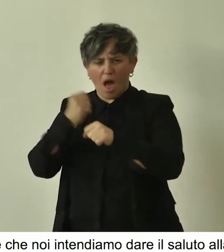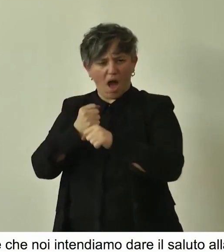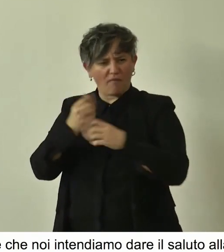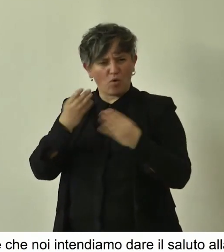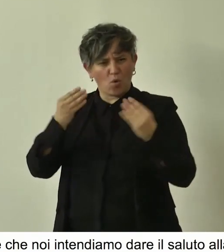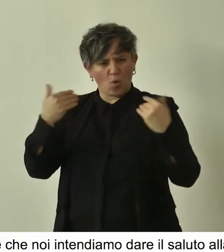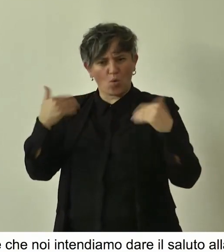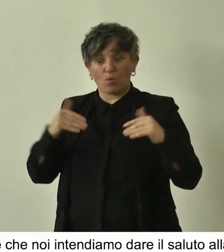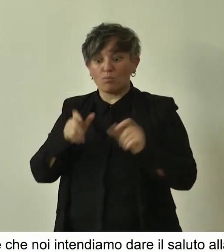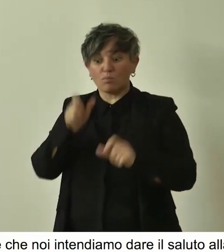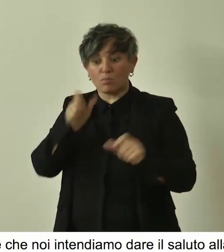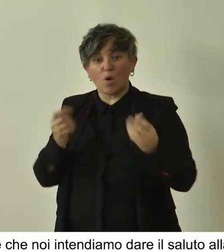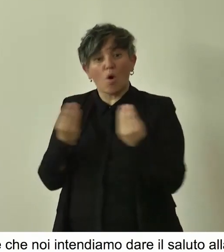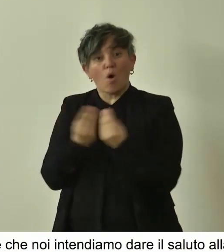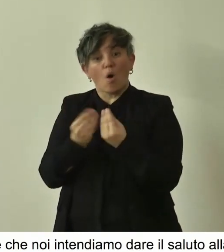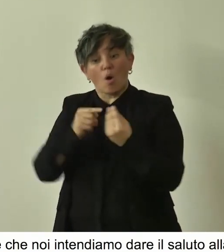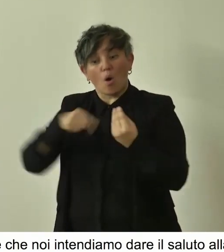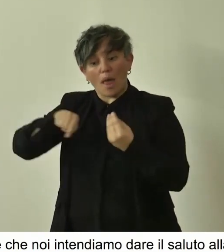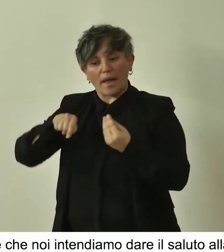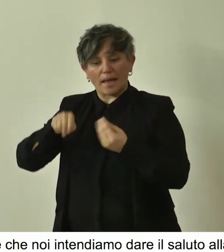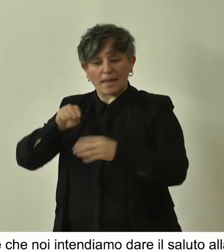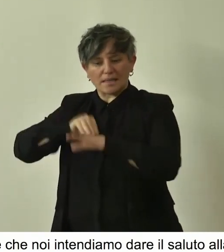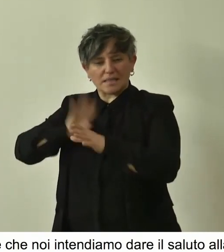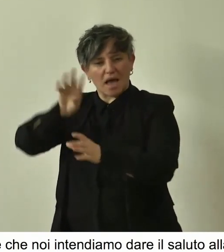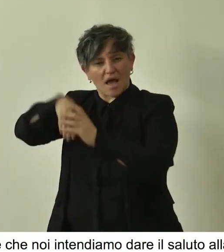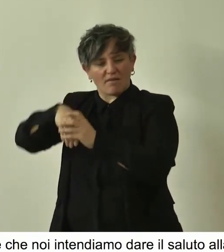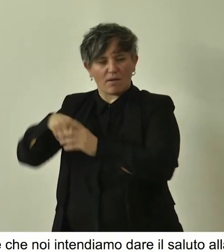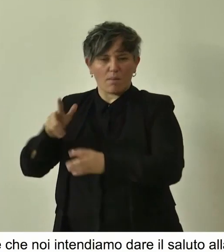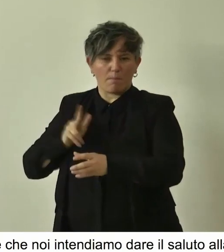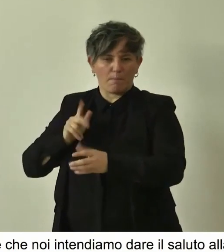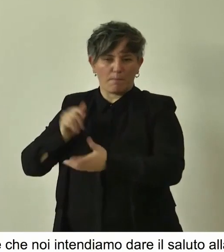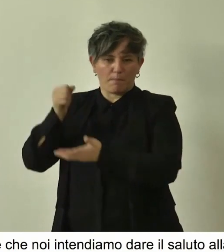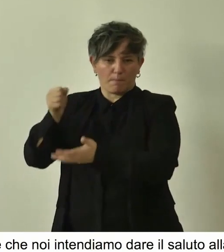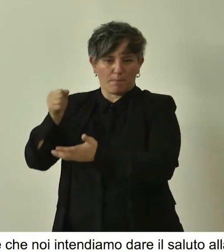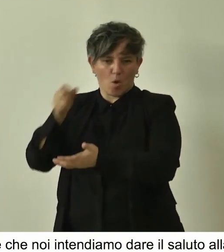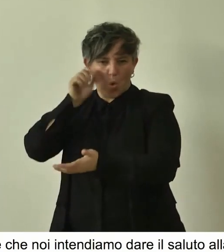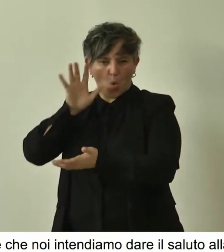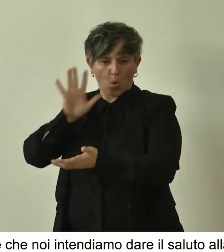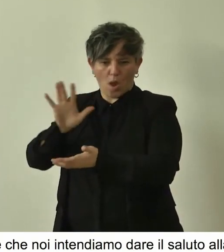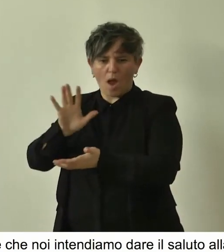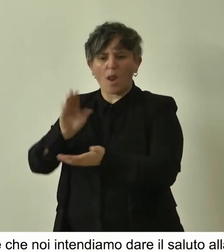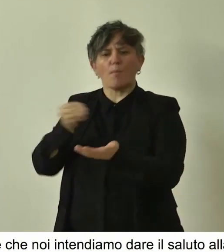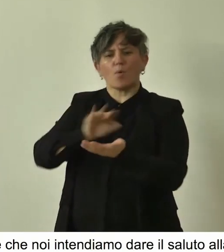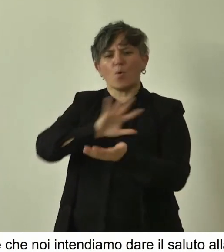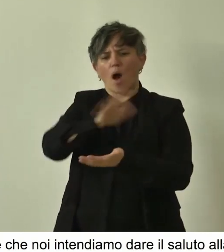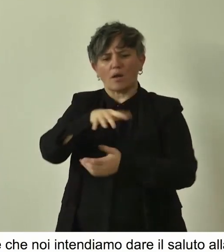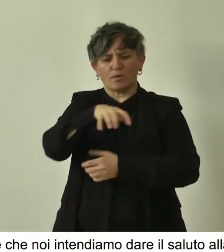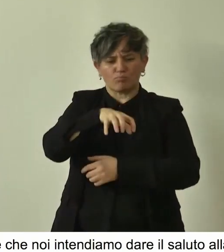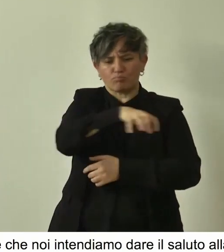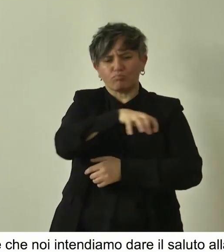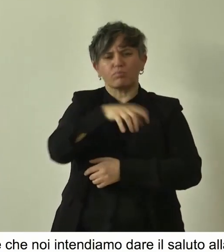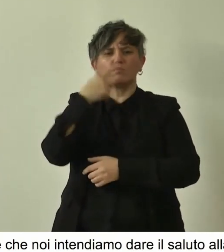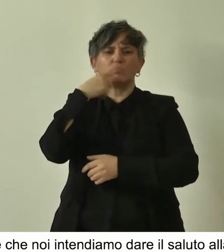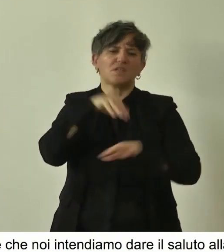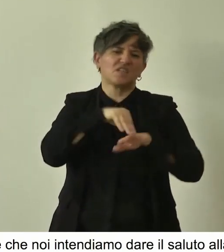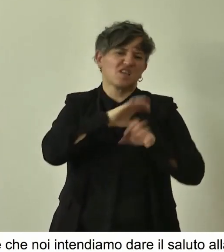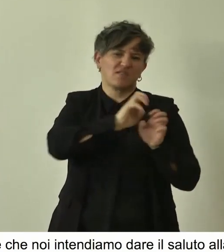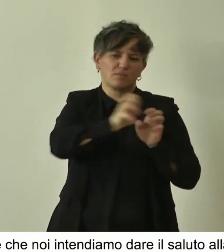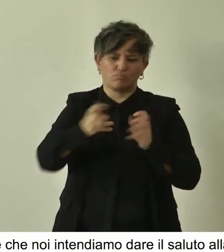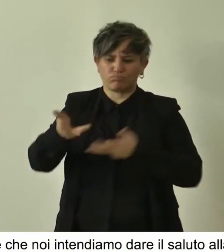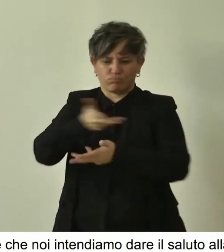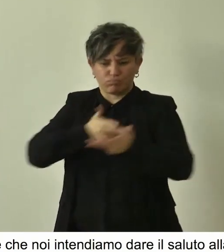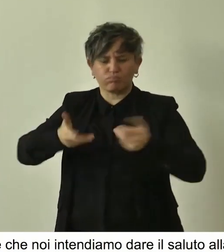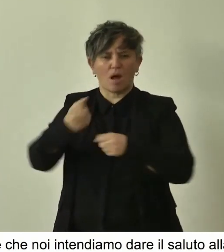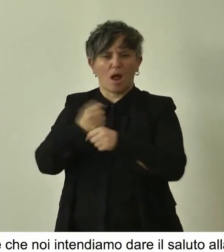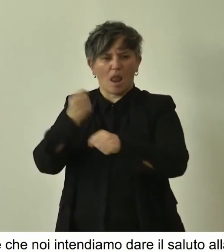tanti colleghi del servizio patrimonio culturale insieme ai colleghi di altri servizi della regione e in particolare